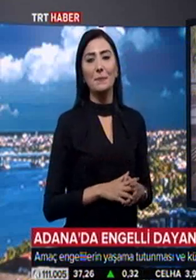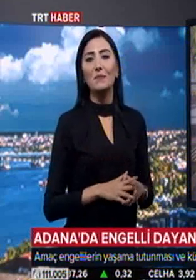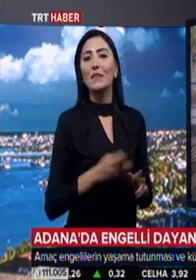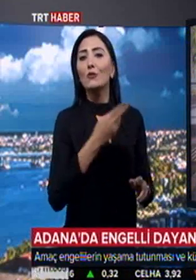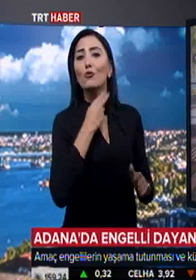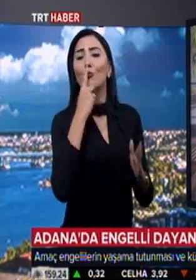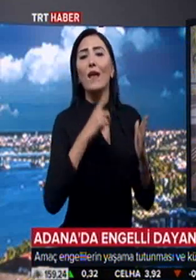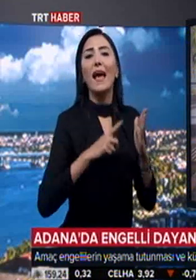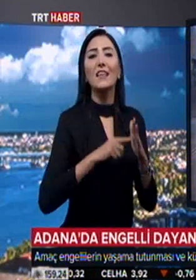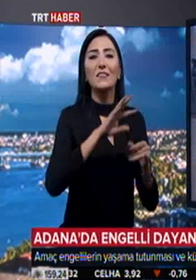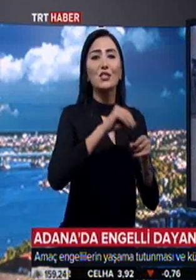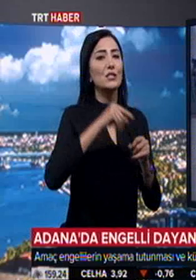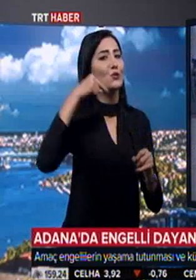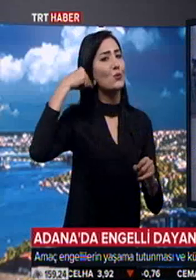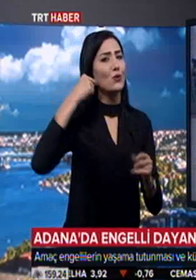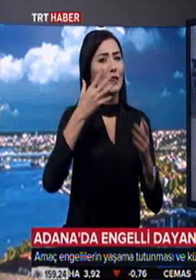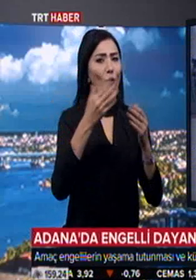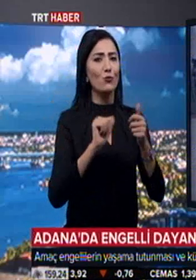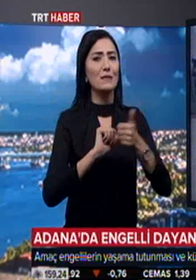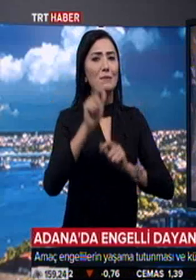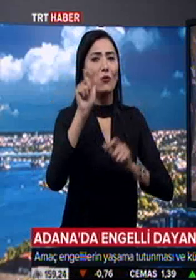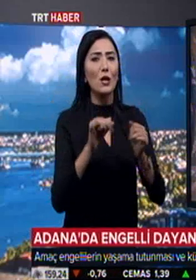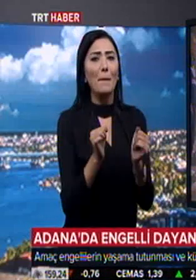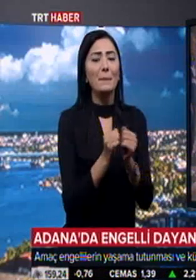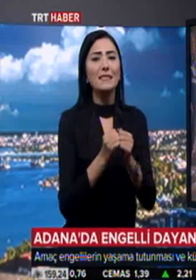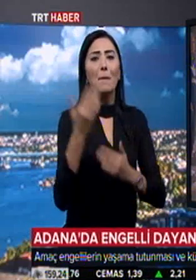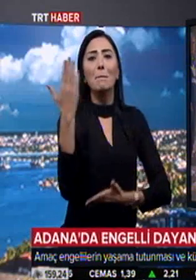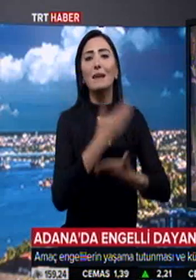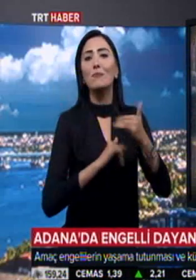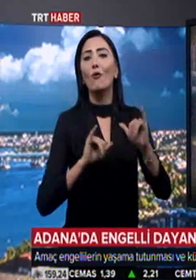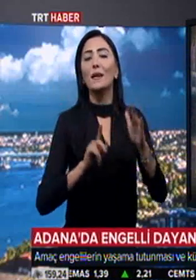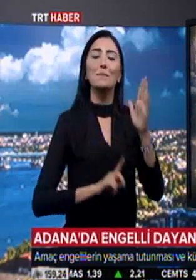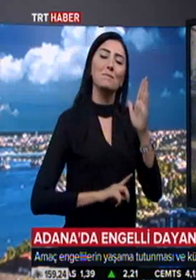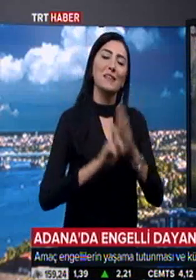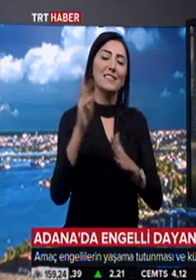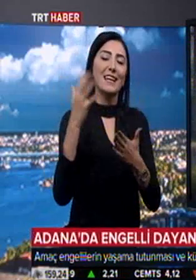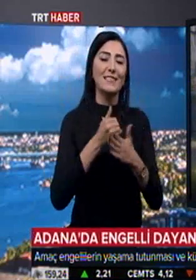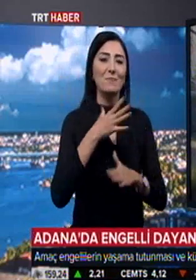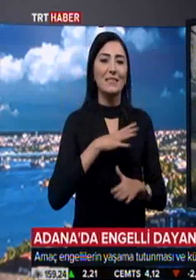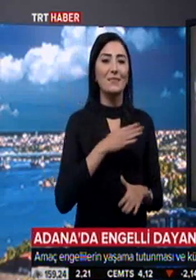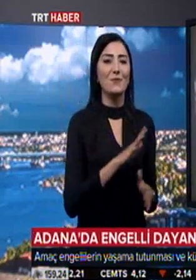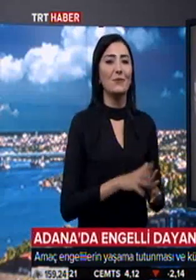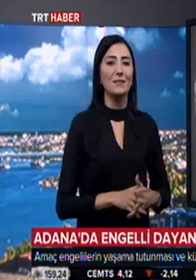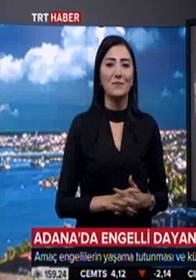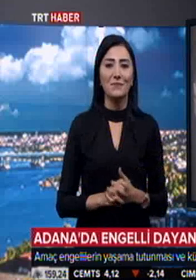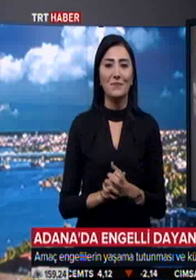Kulübün hedefi, aralarında Suriyelilerinde olduğu sporcularla birlikte paralimpik oyunlarda başarı elde etmek.